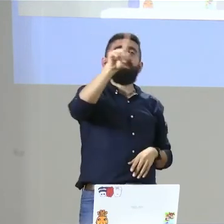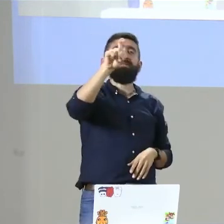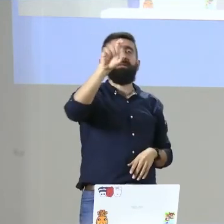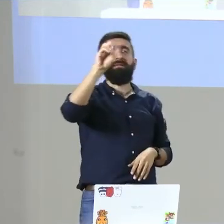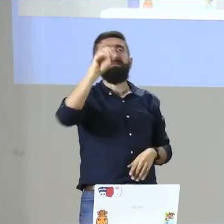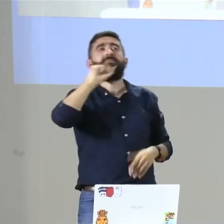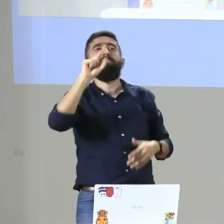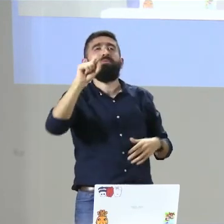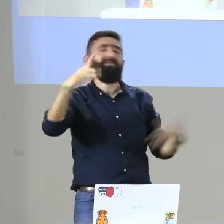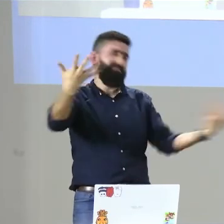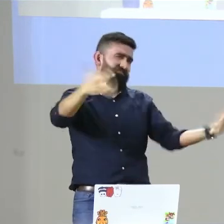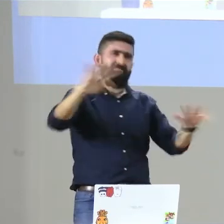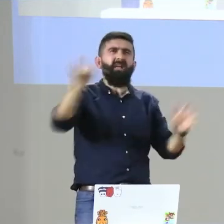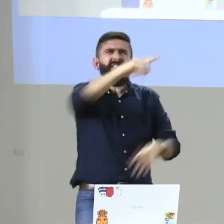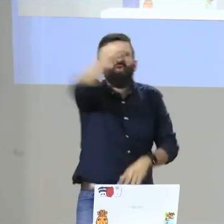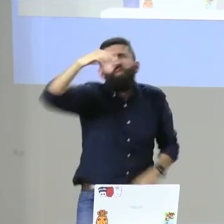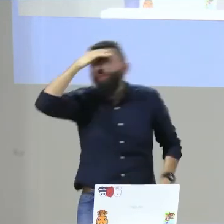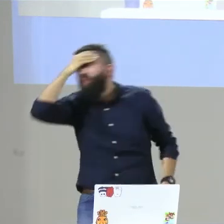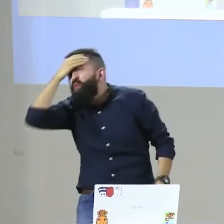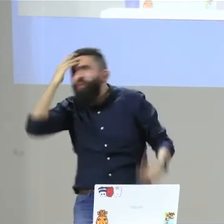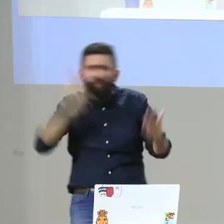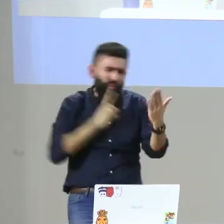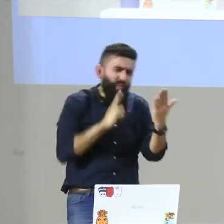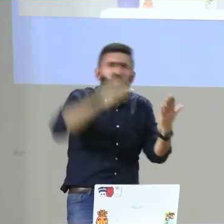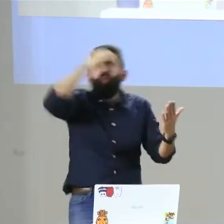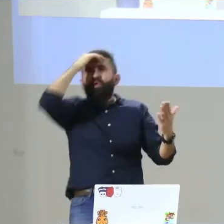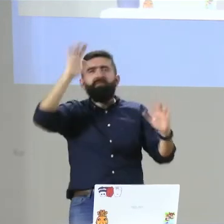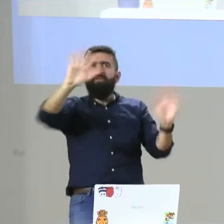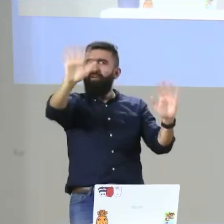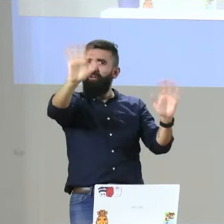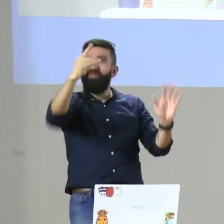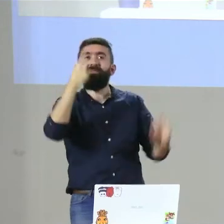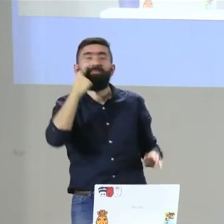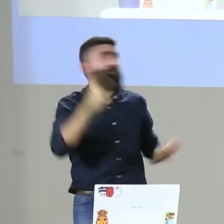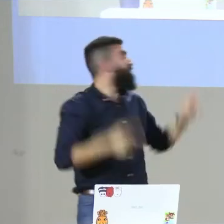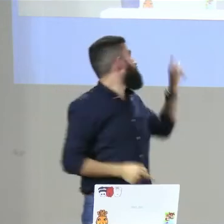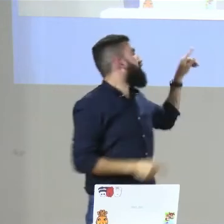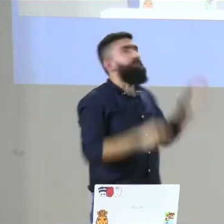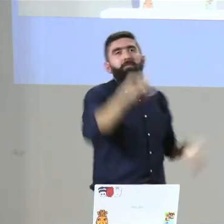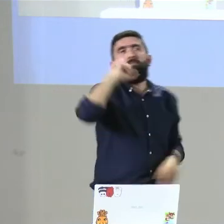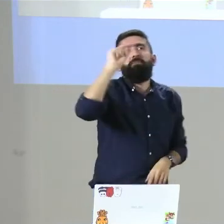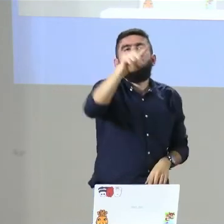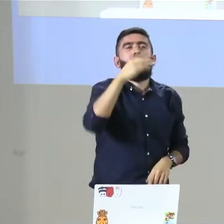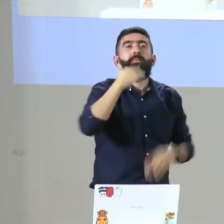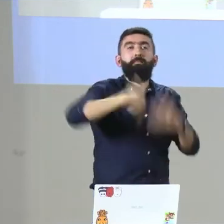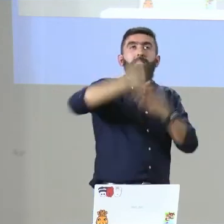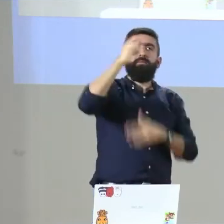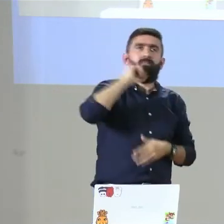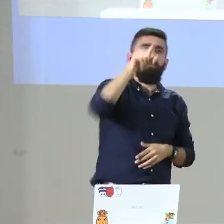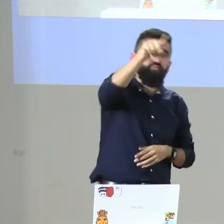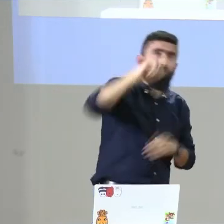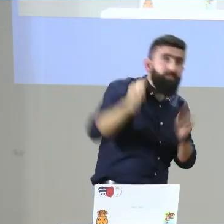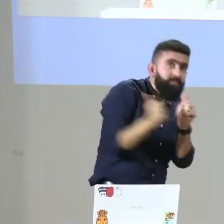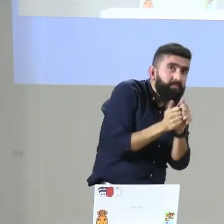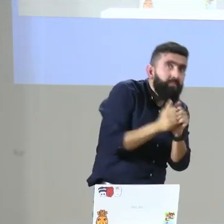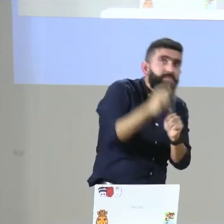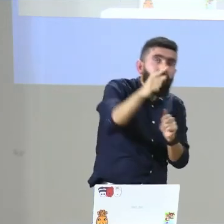bastante larga, estamos hablando de más o menos 160 preguntas, 160 preguntas, yo sé que es mucho, pero,